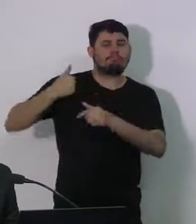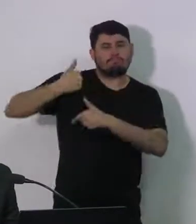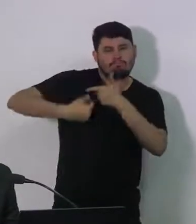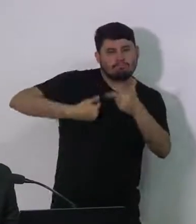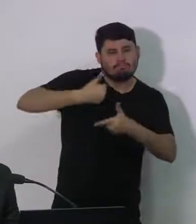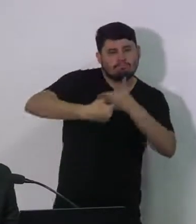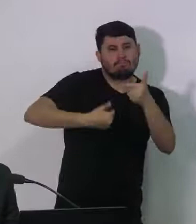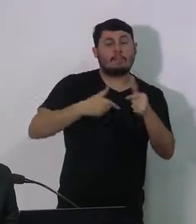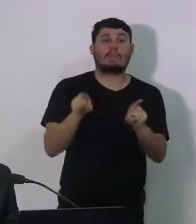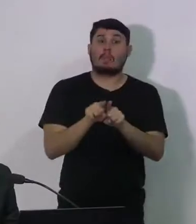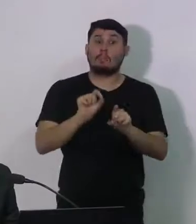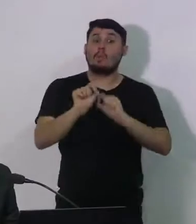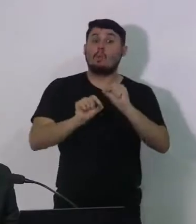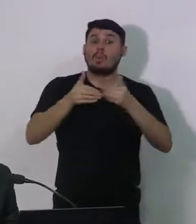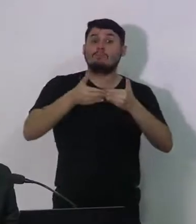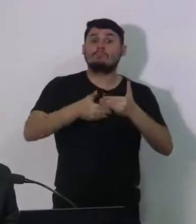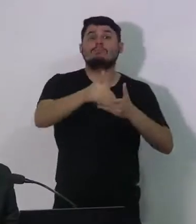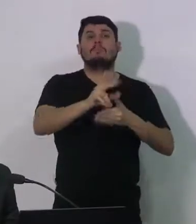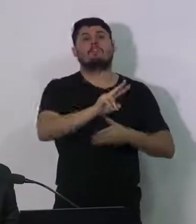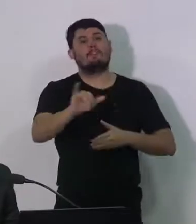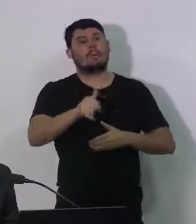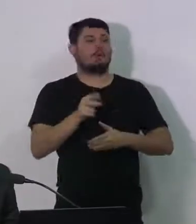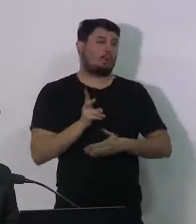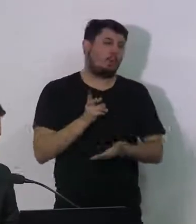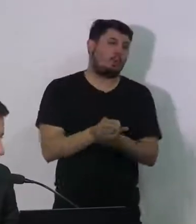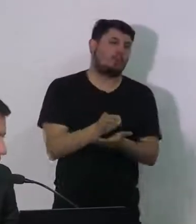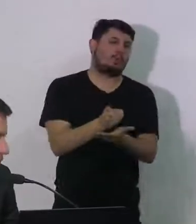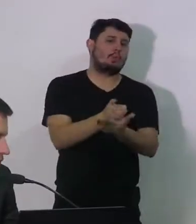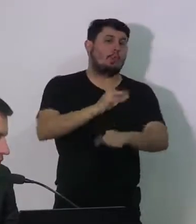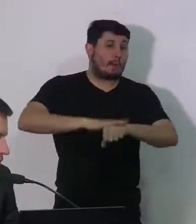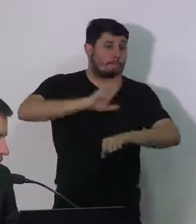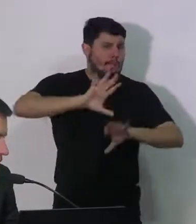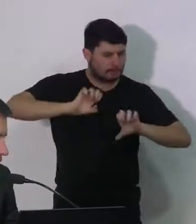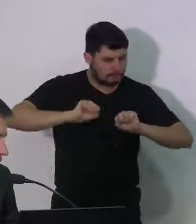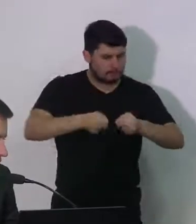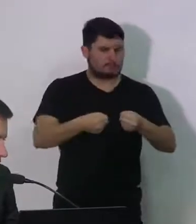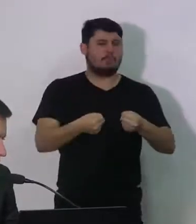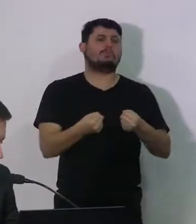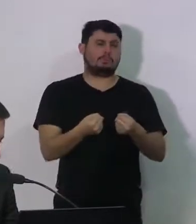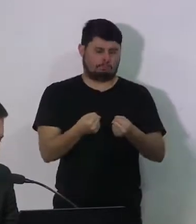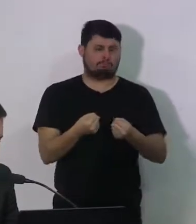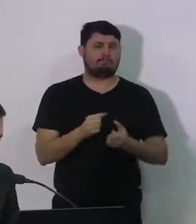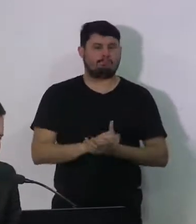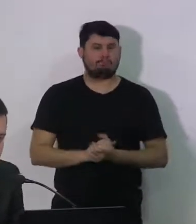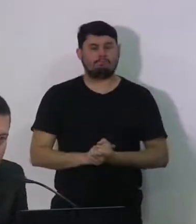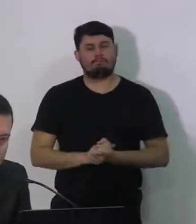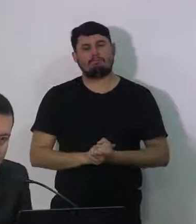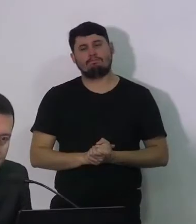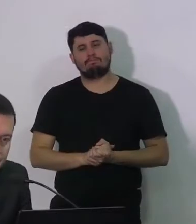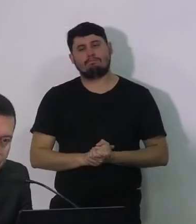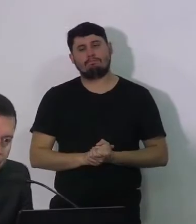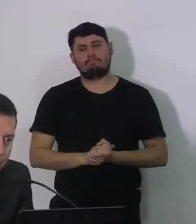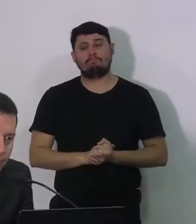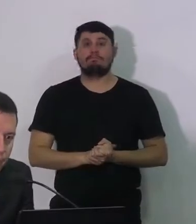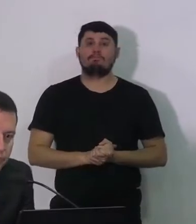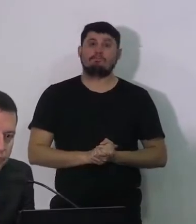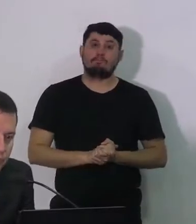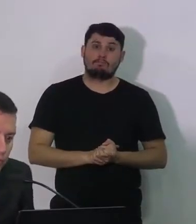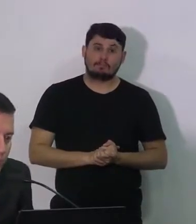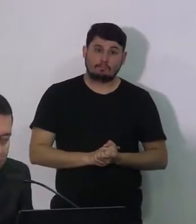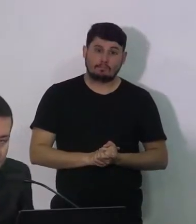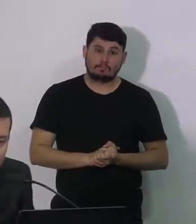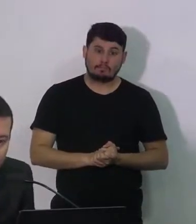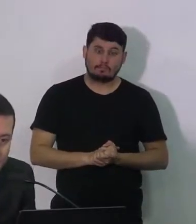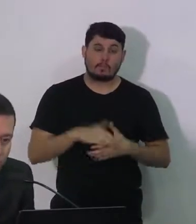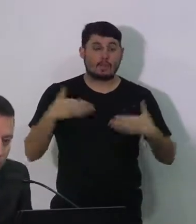para frente, em que medidas que nós vamos poder atuar de maneira mais eficaz, mais eficiente, mais restritivas. Bem, pessoal, eu